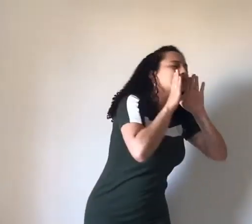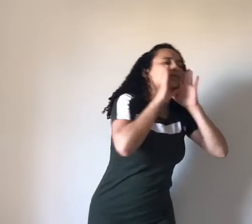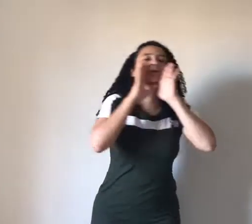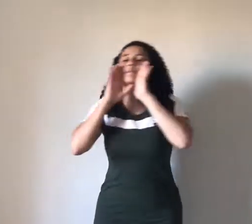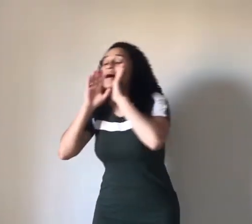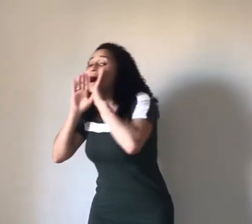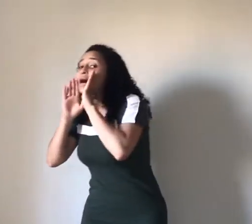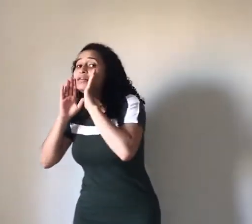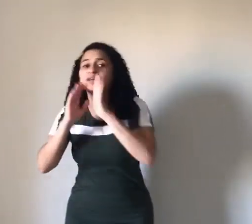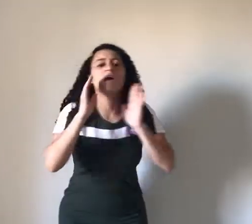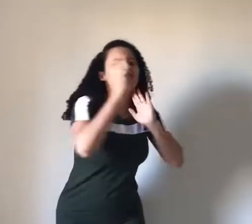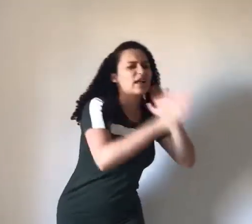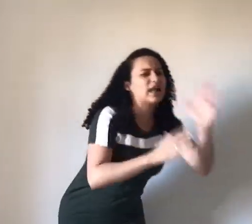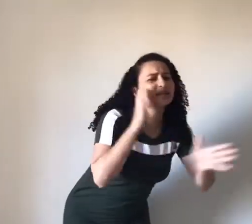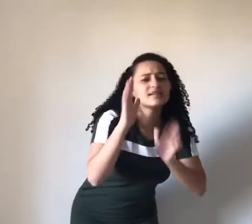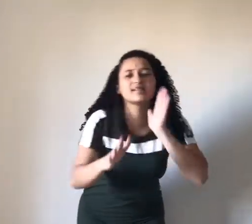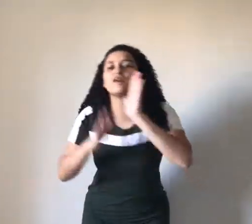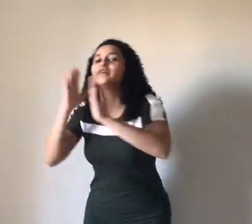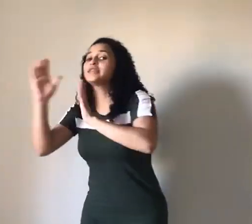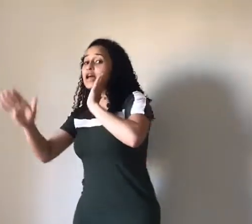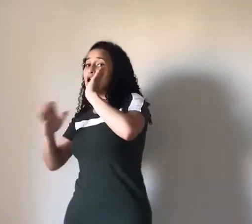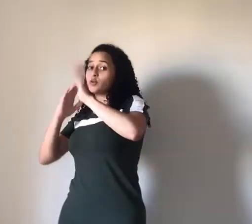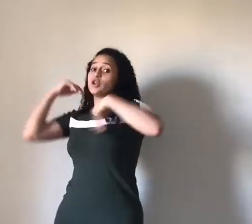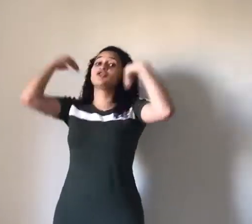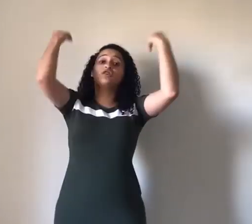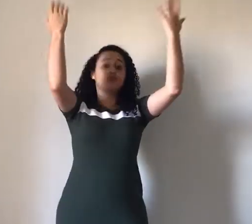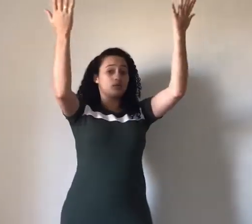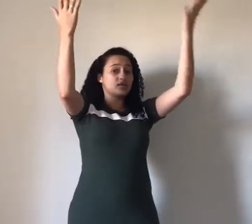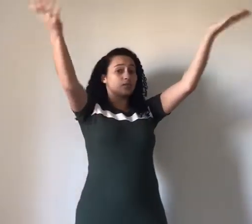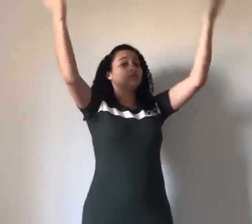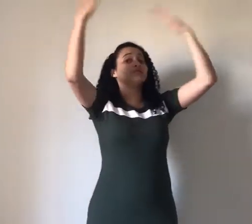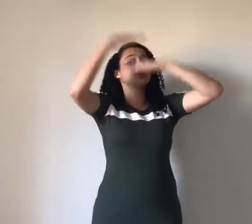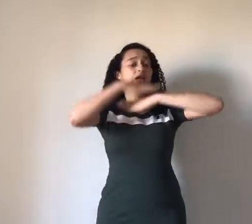sua paz Falando a salvação Que Jesus não luta